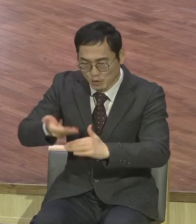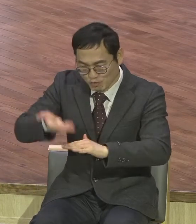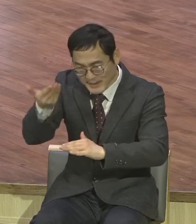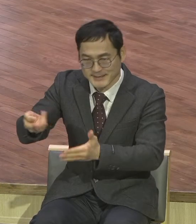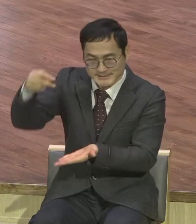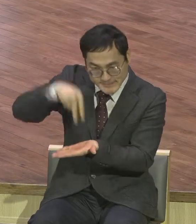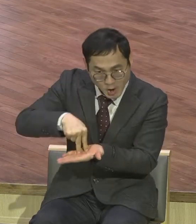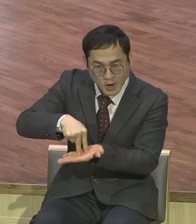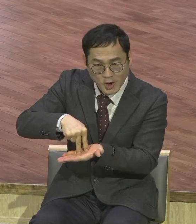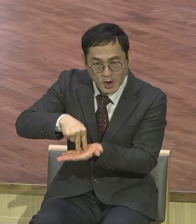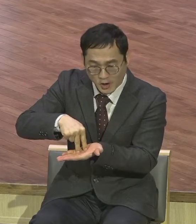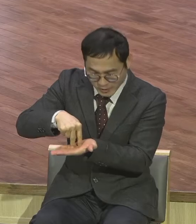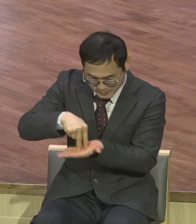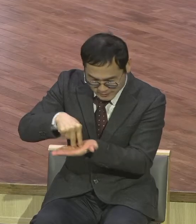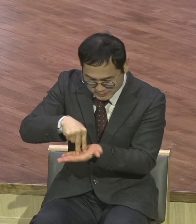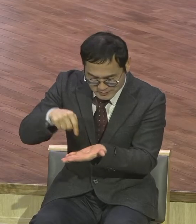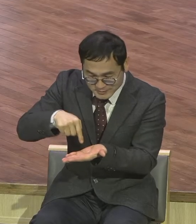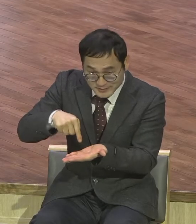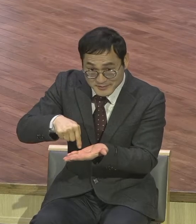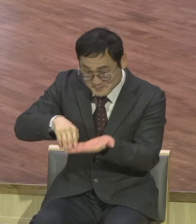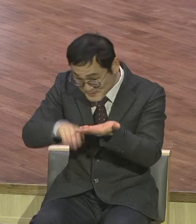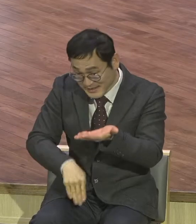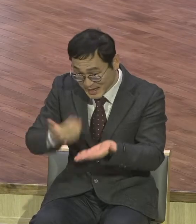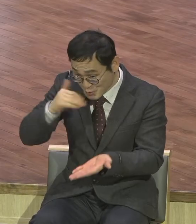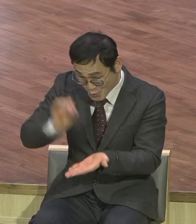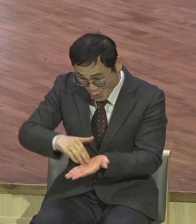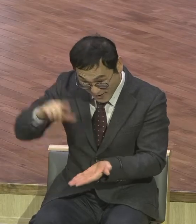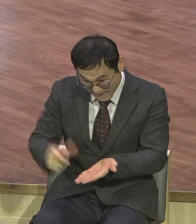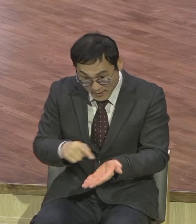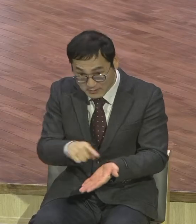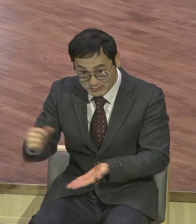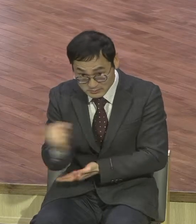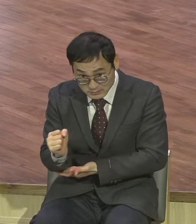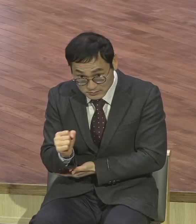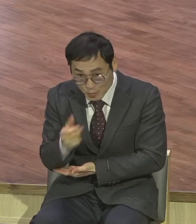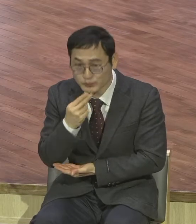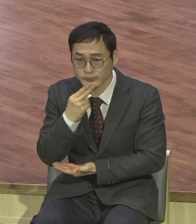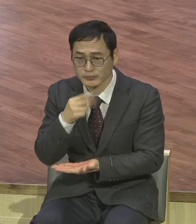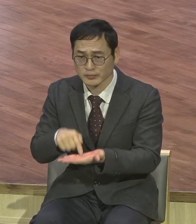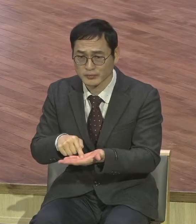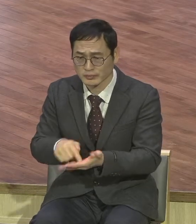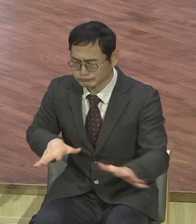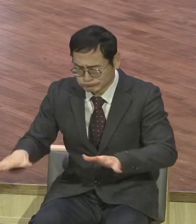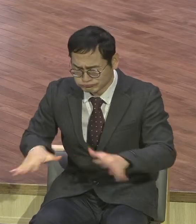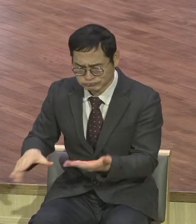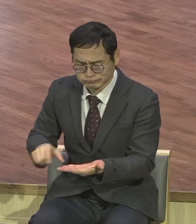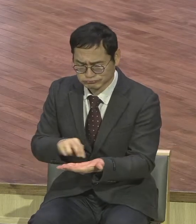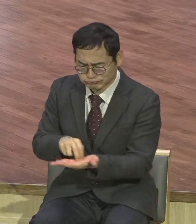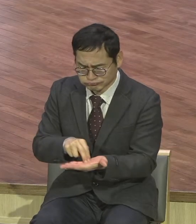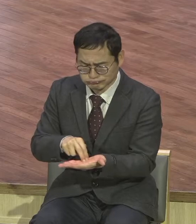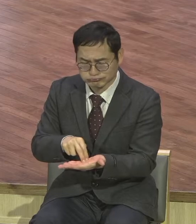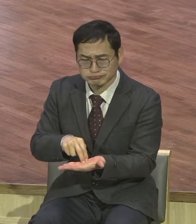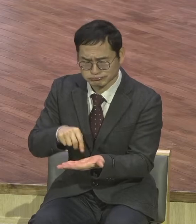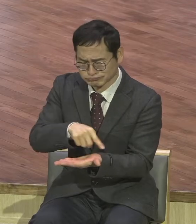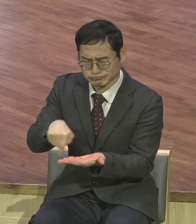반식이 흔들립니까? 안 흔들리지. 반식 위에 서 있다. 이게 중요한 말이에요. 그래서 제가 강조하는 CVD, RP는요.